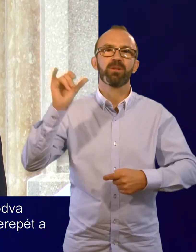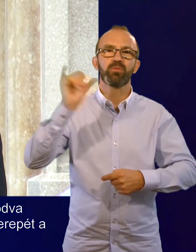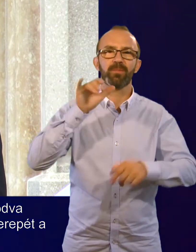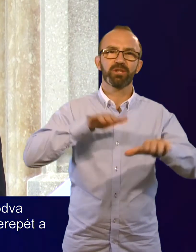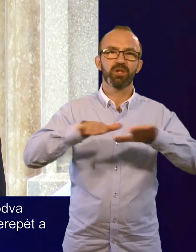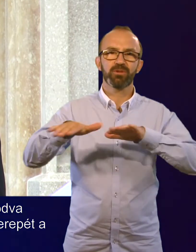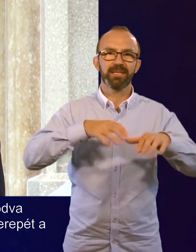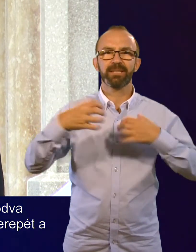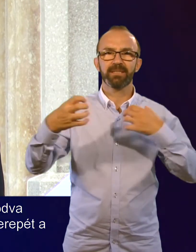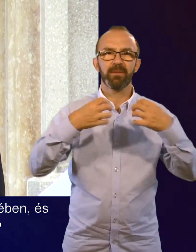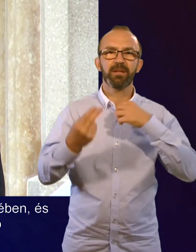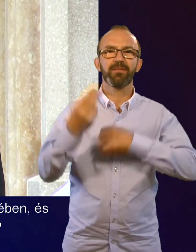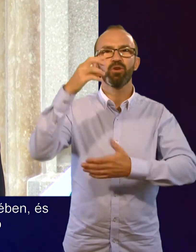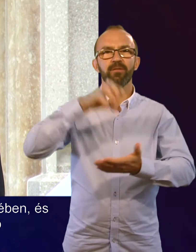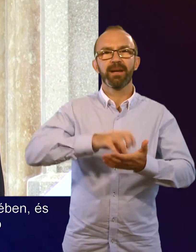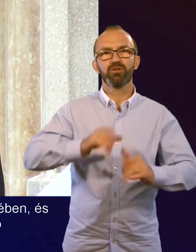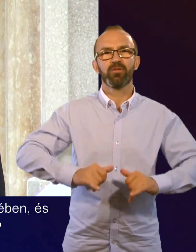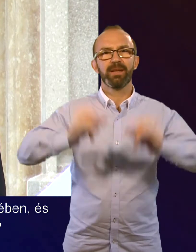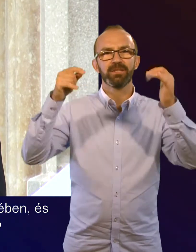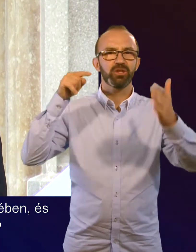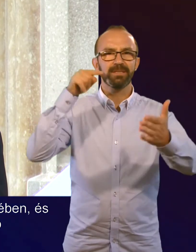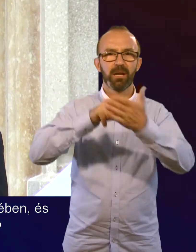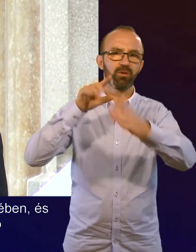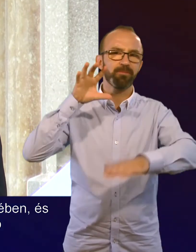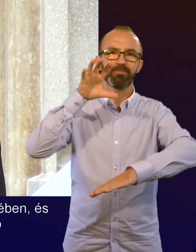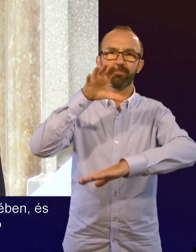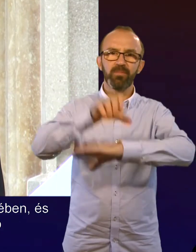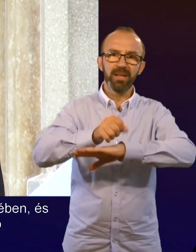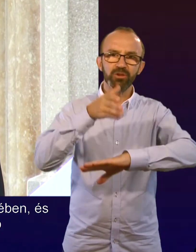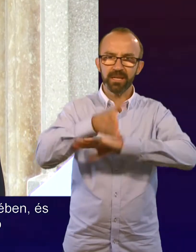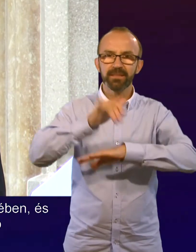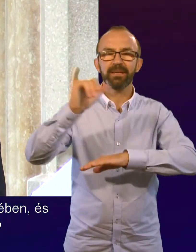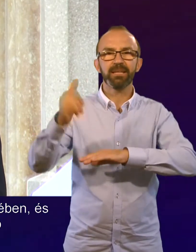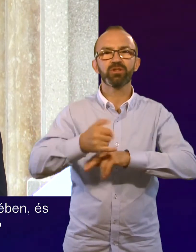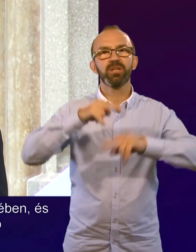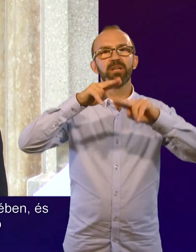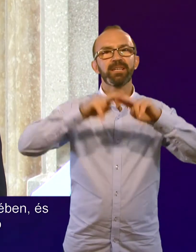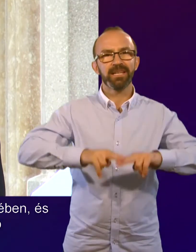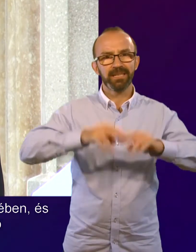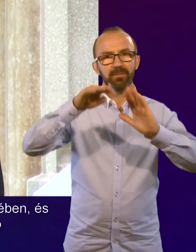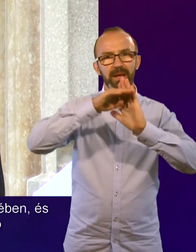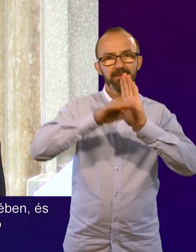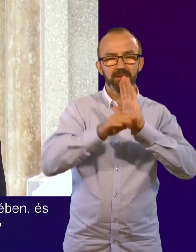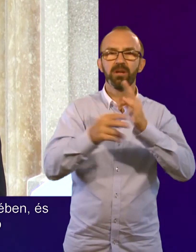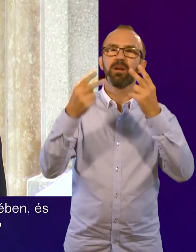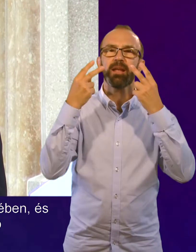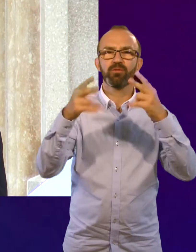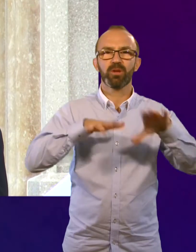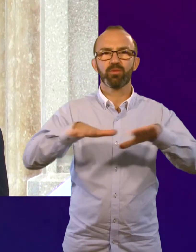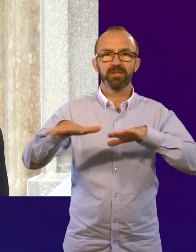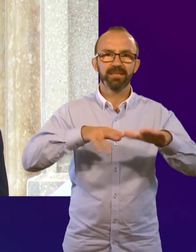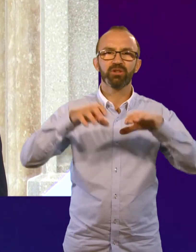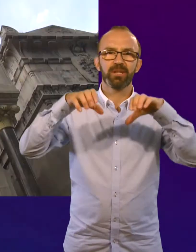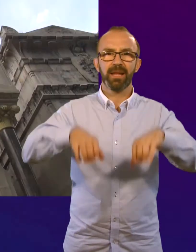budapesti közlekedés szerepét a főváros fejlesztési céljainak elérése érdekében, és rendszerbe foglalja a legfontosabb